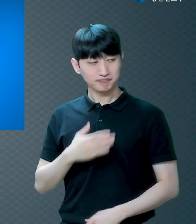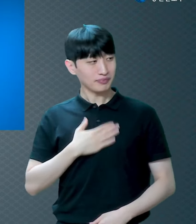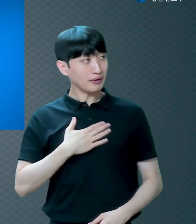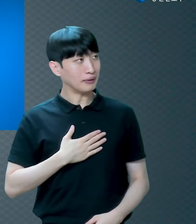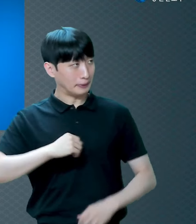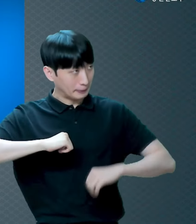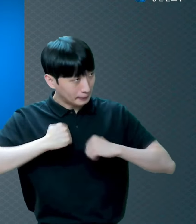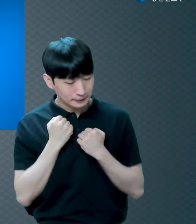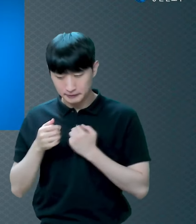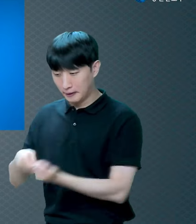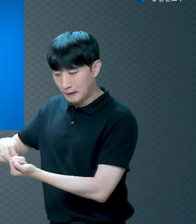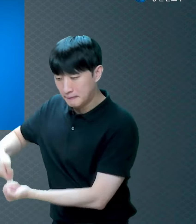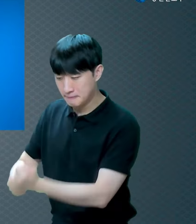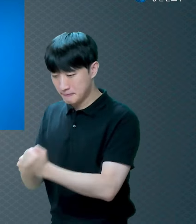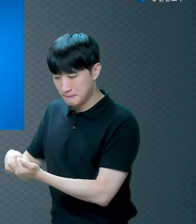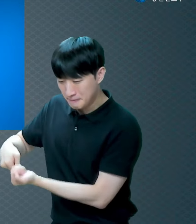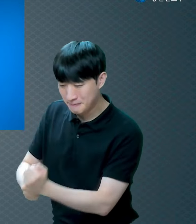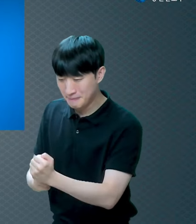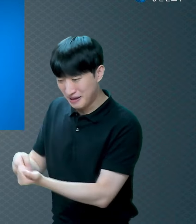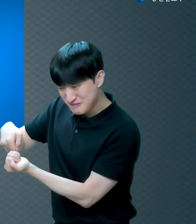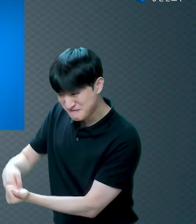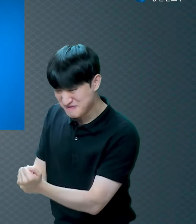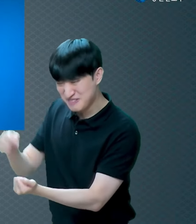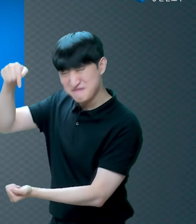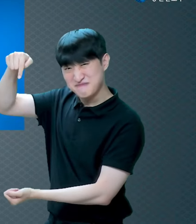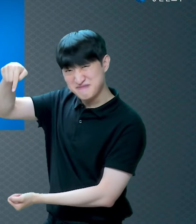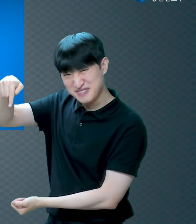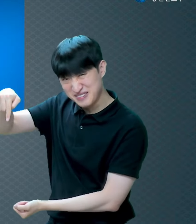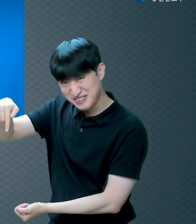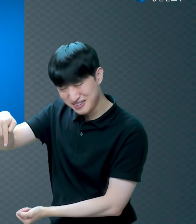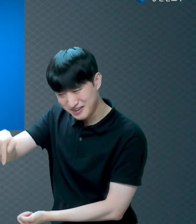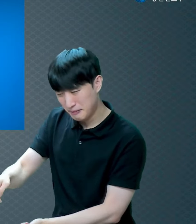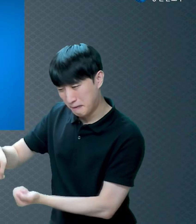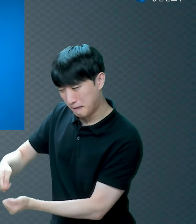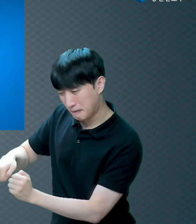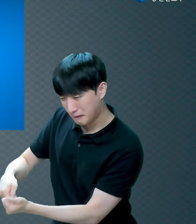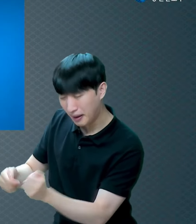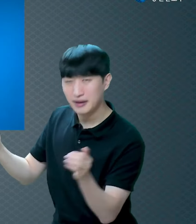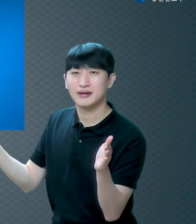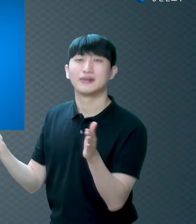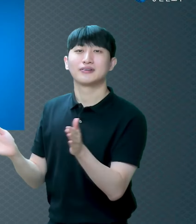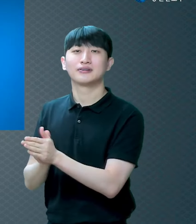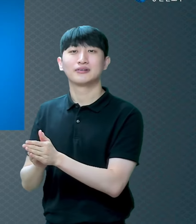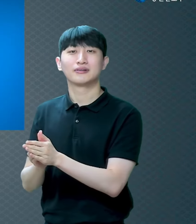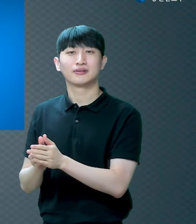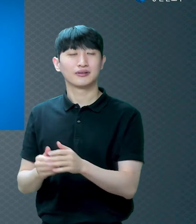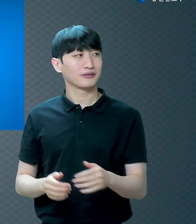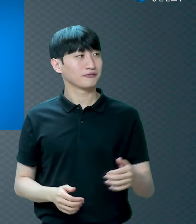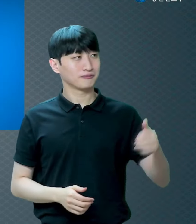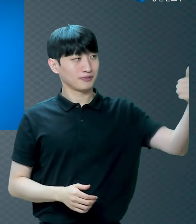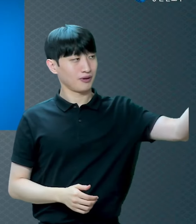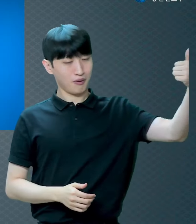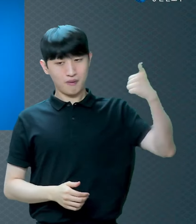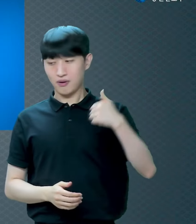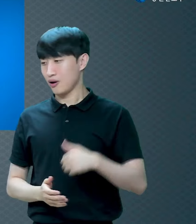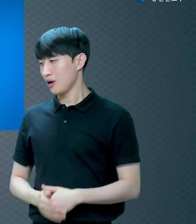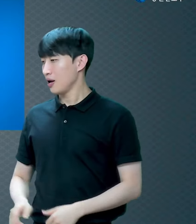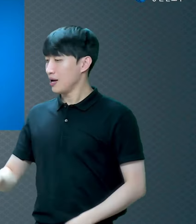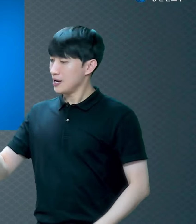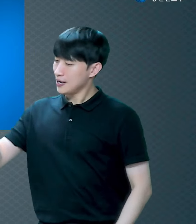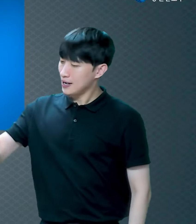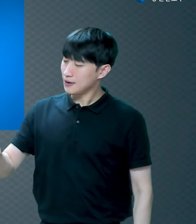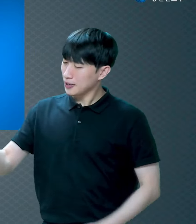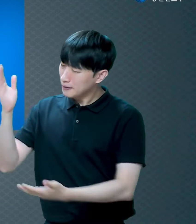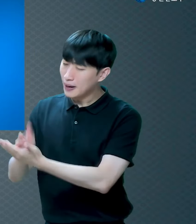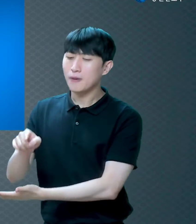깊게 파죠 들어가야 되니까 다 팠는데 그 상관이 와가지고 야 저기 가서 다시 파